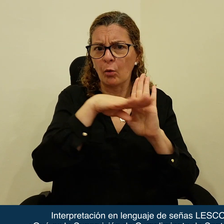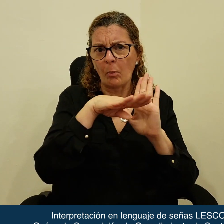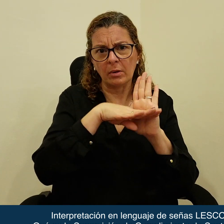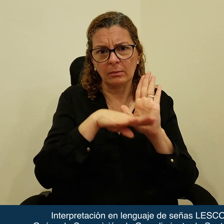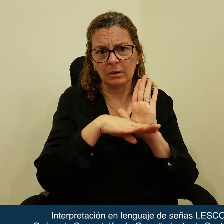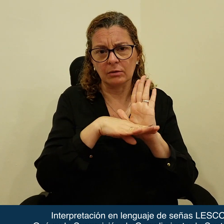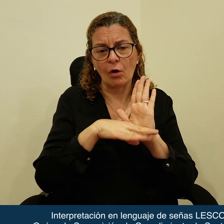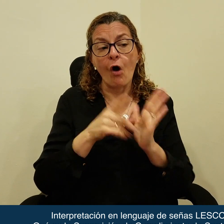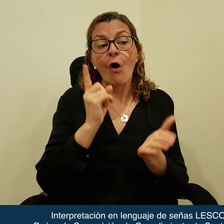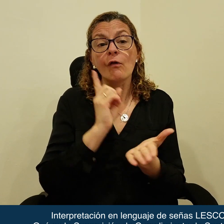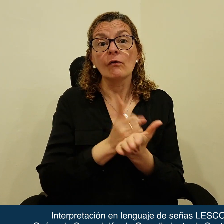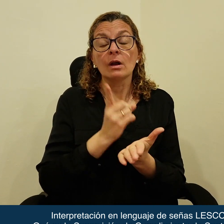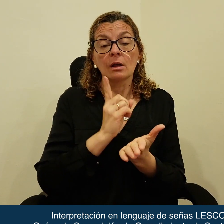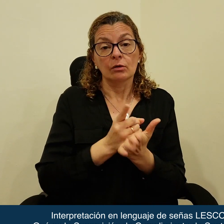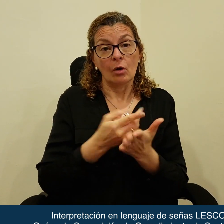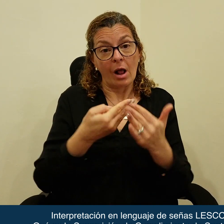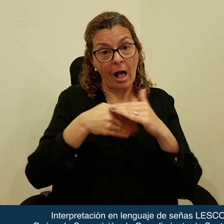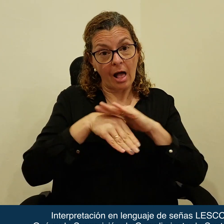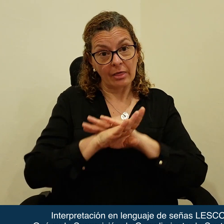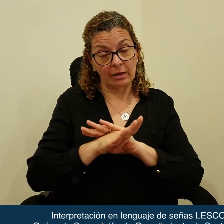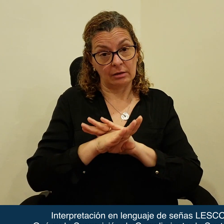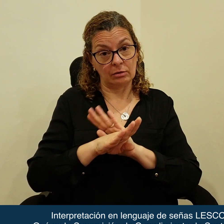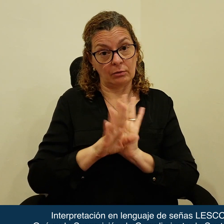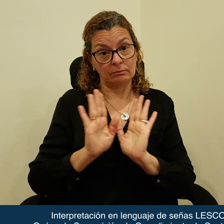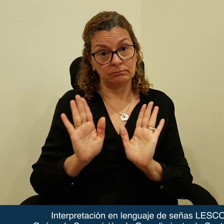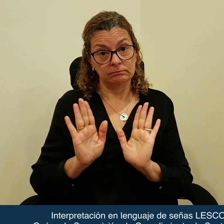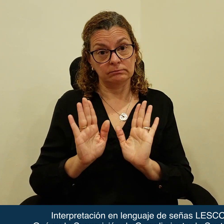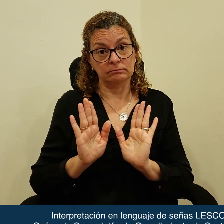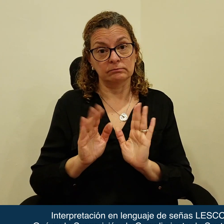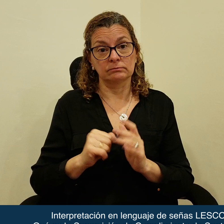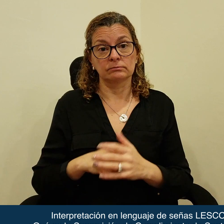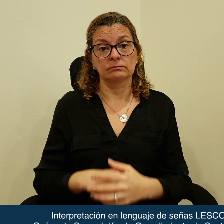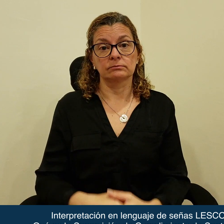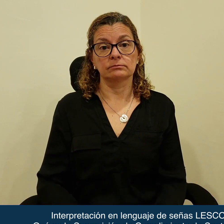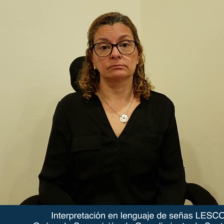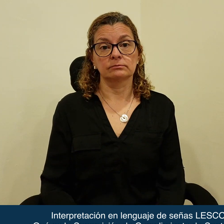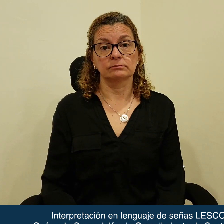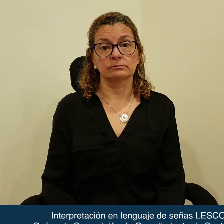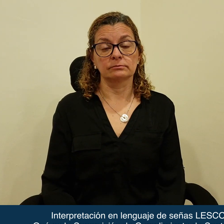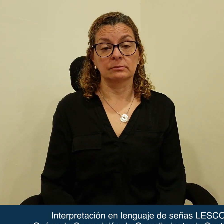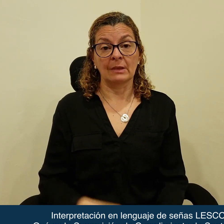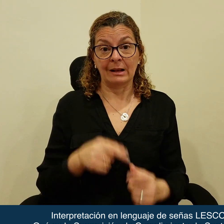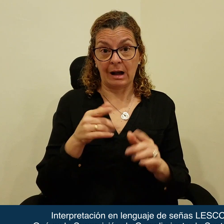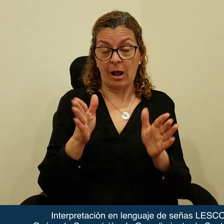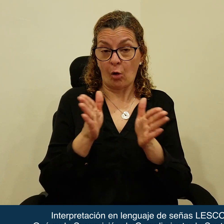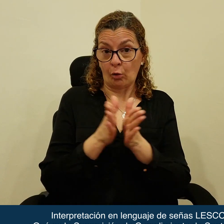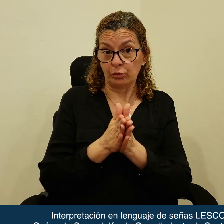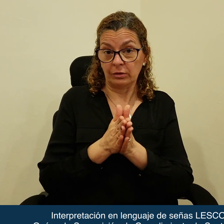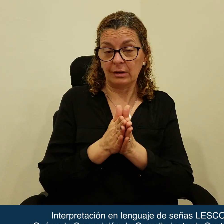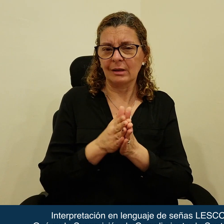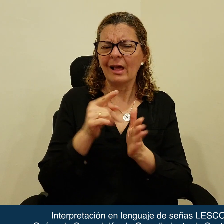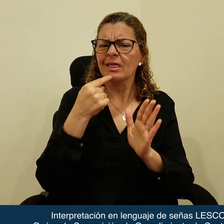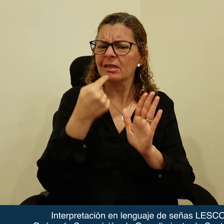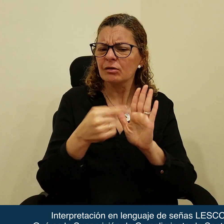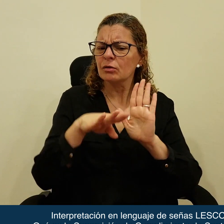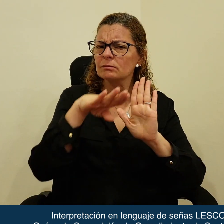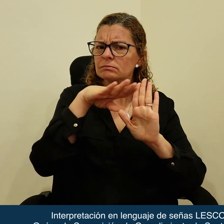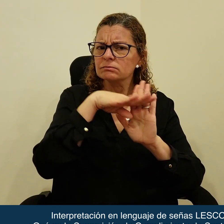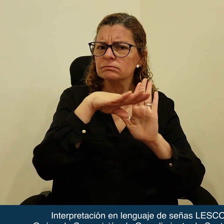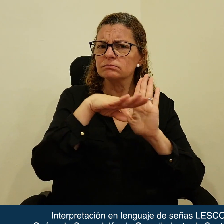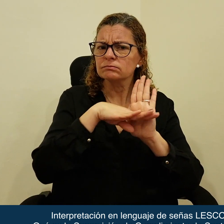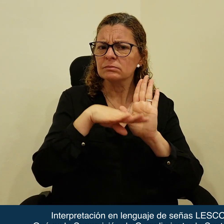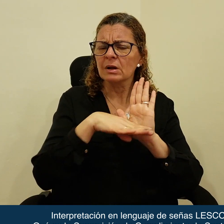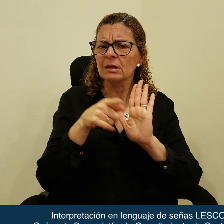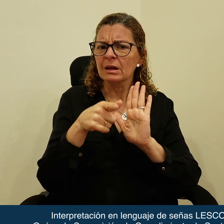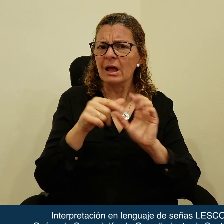de las obligaciones contenidas en dicho tratado. La Corte ha establecido que la